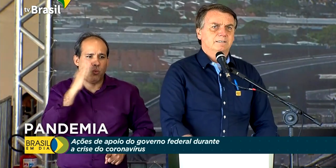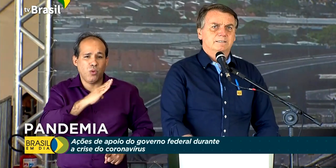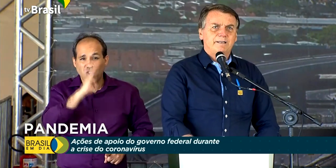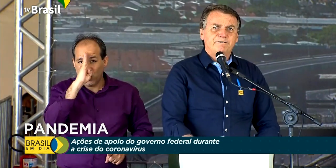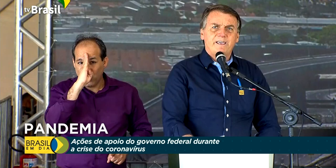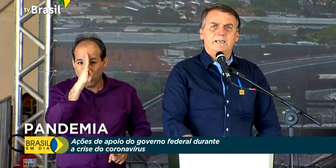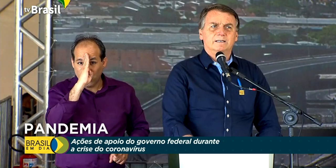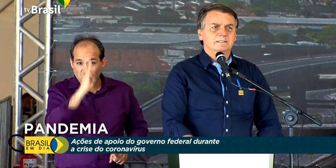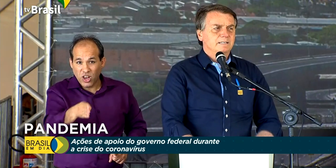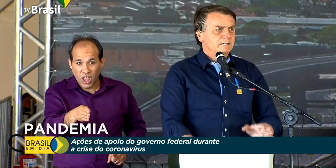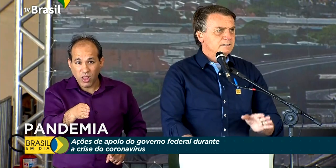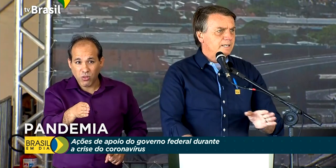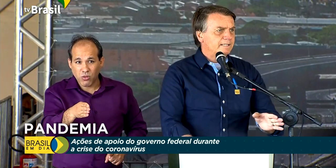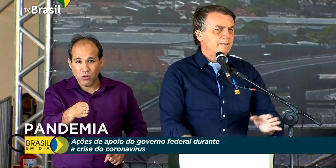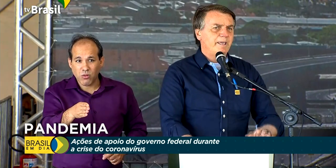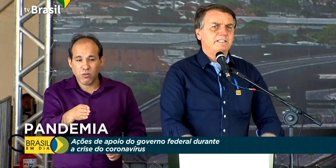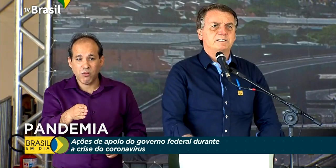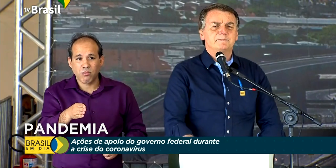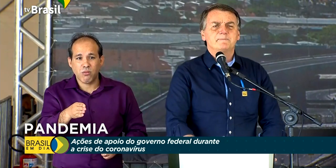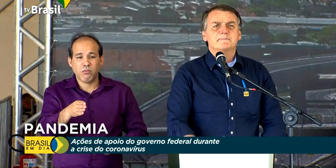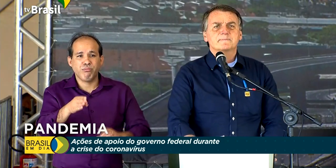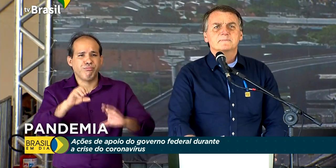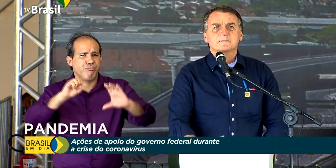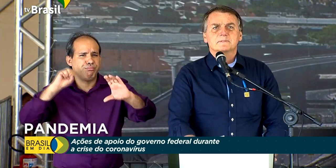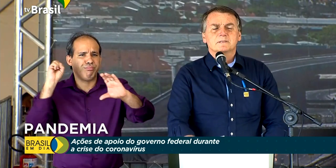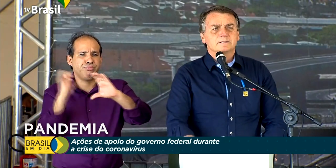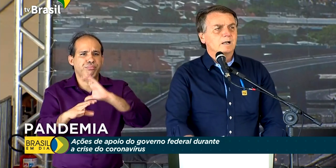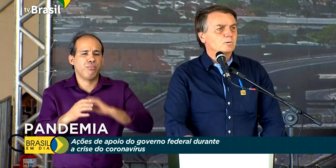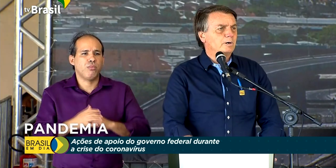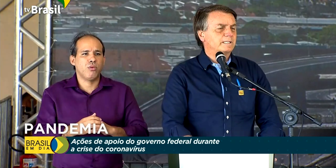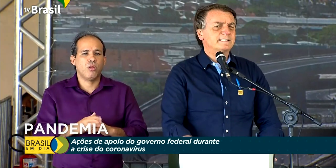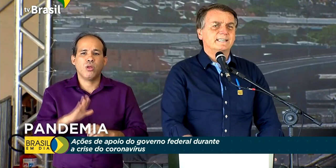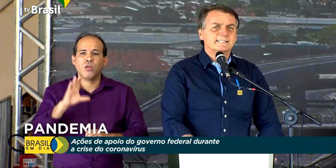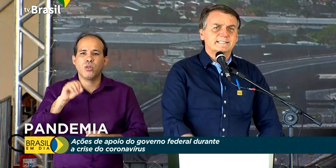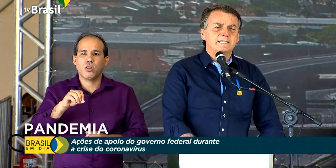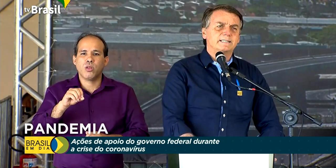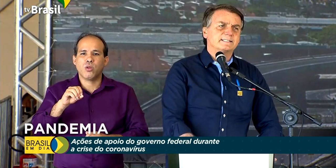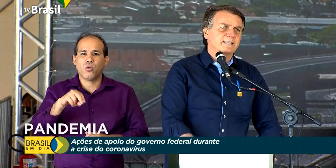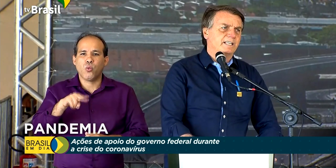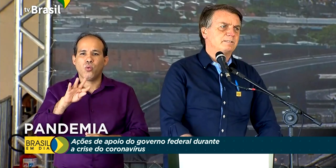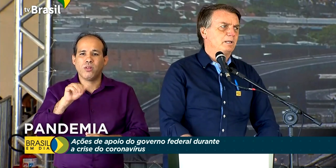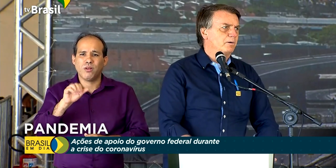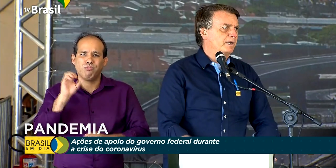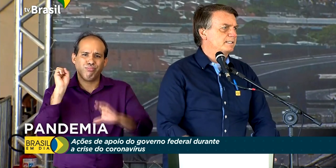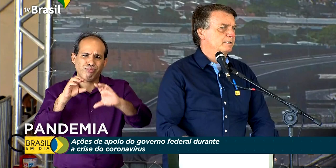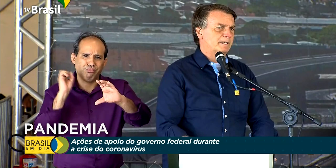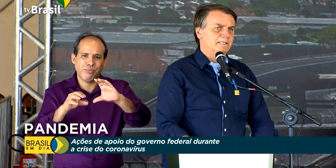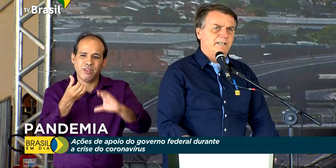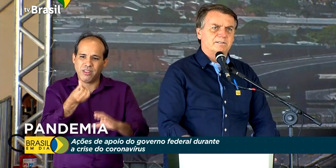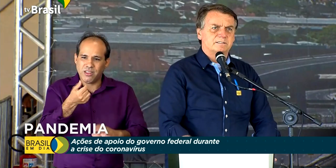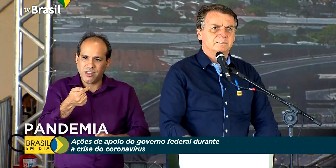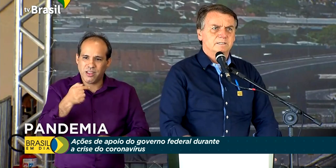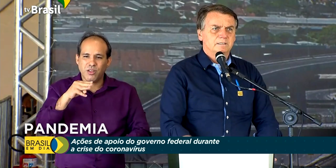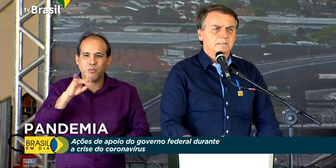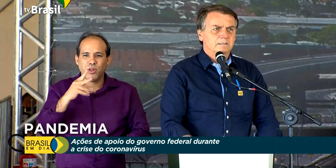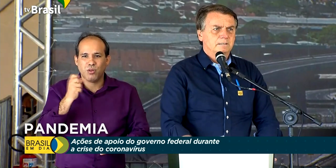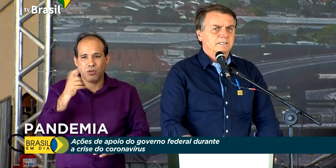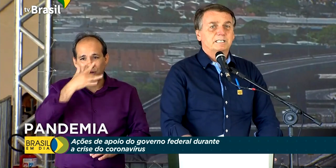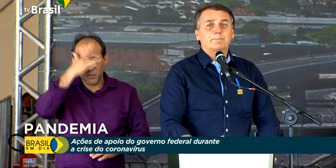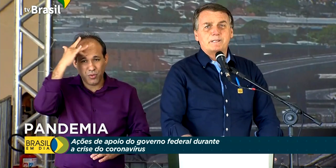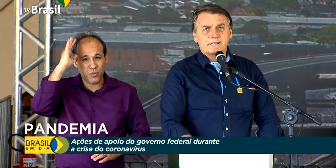na veia, diretamente na conta de 67 milhões de brasileiros